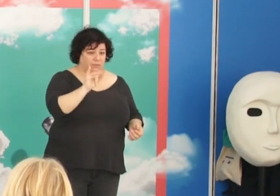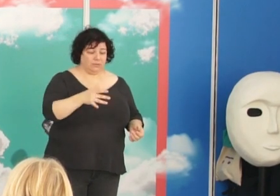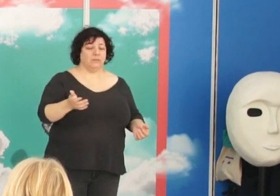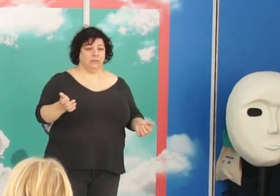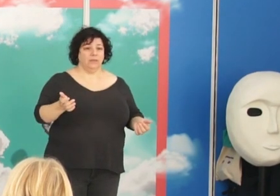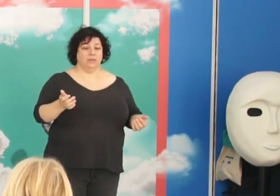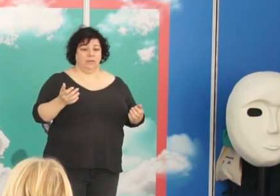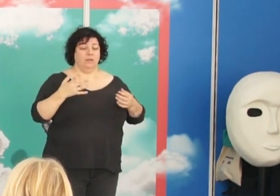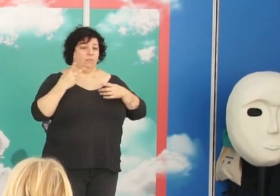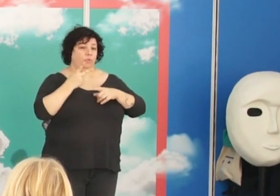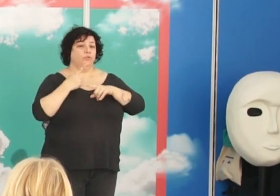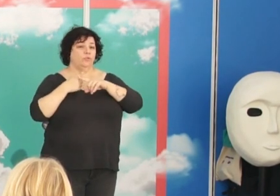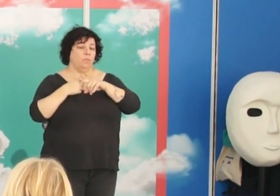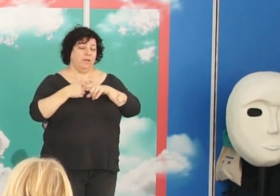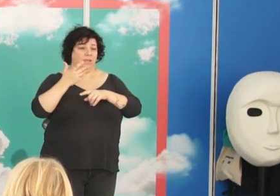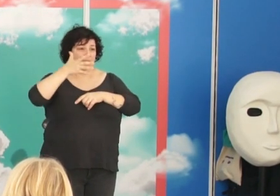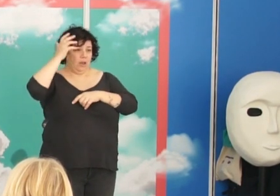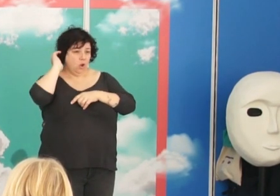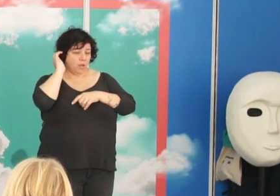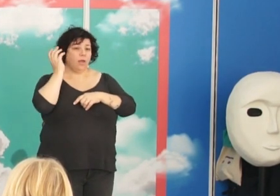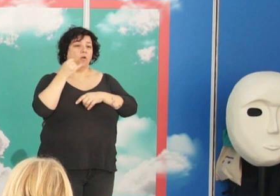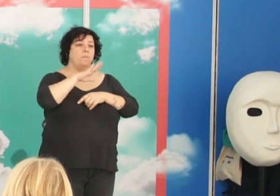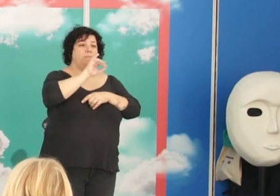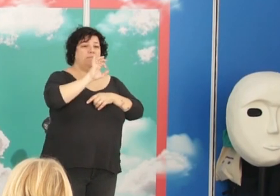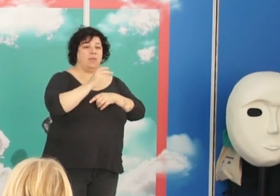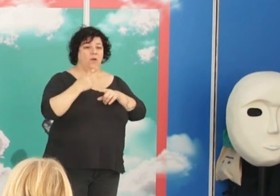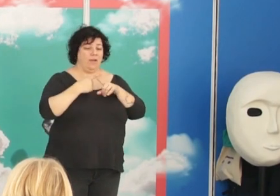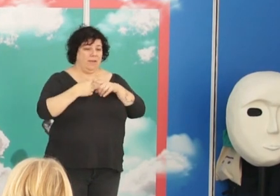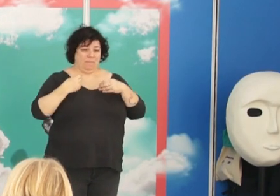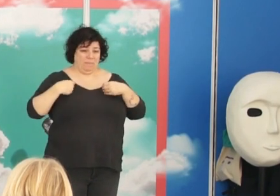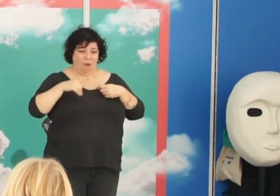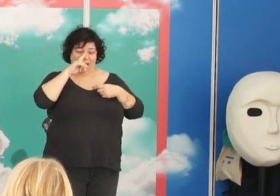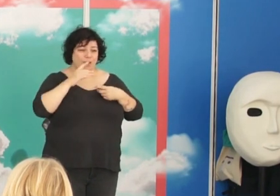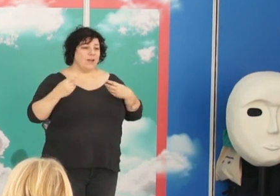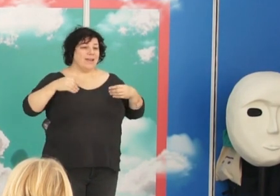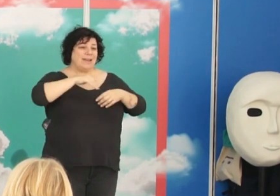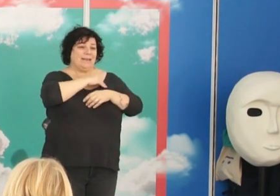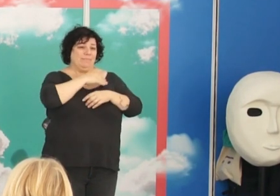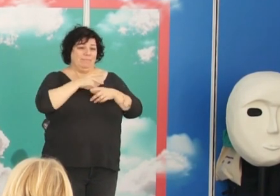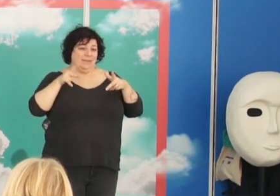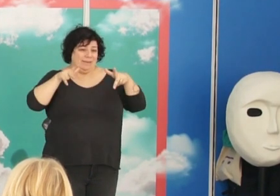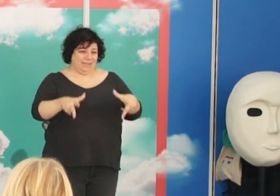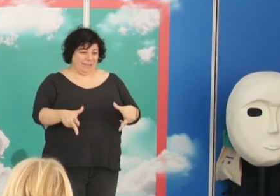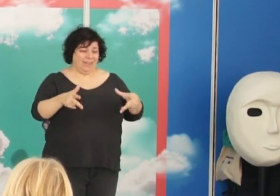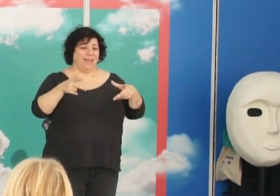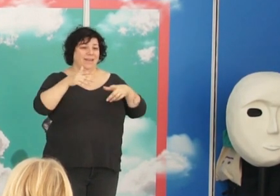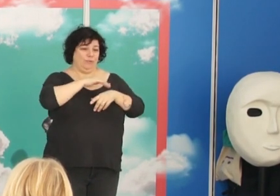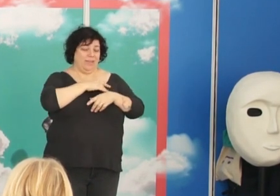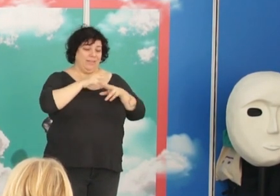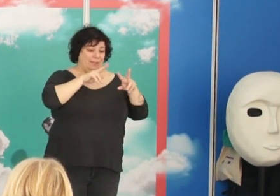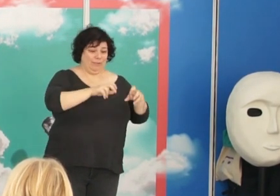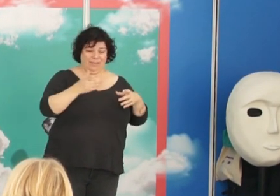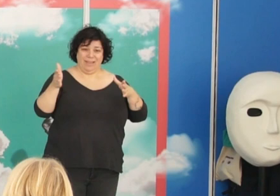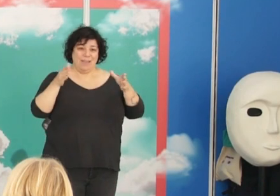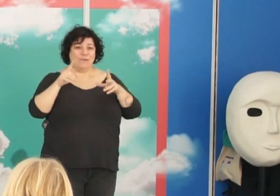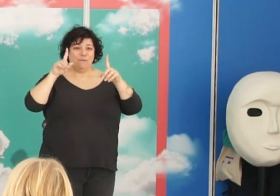ellos comparten Federico García Lorca están los mismos años en la residencia de estudiantes que Pío del Río Ortega está investigando. Hay